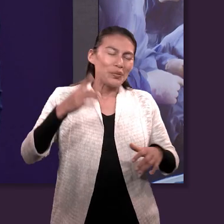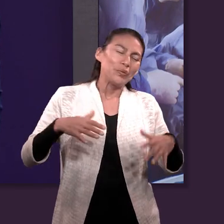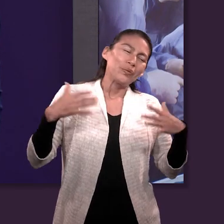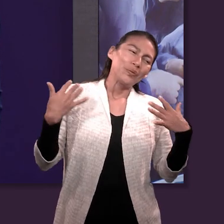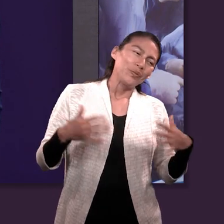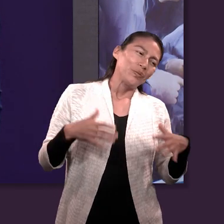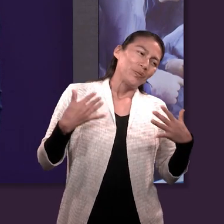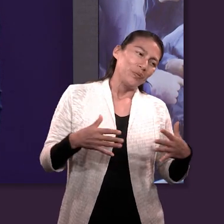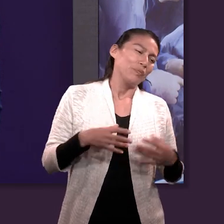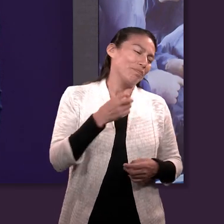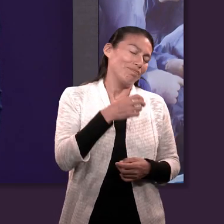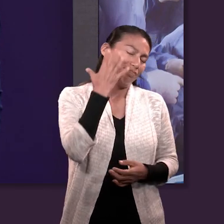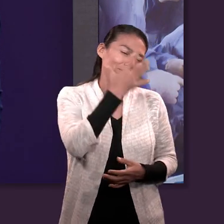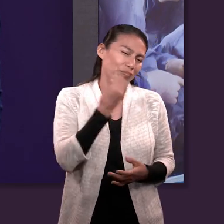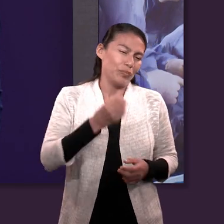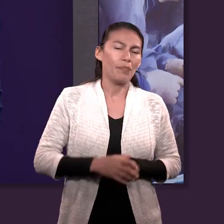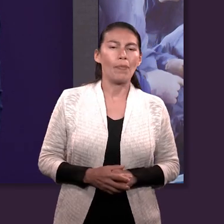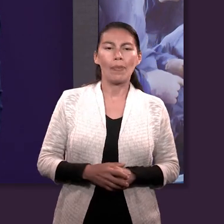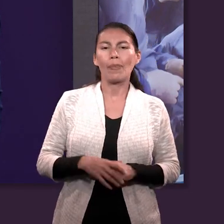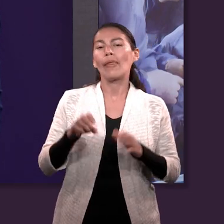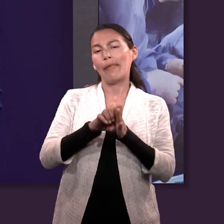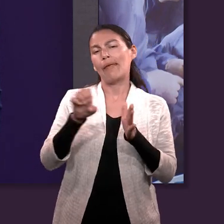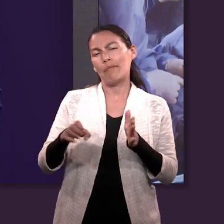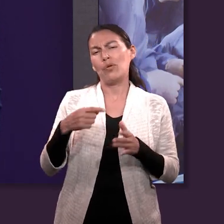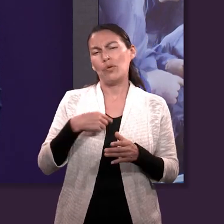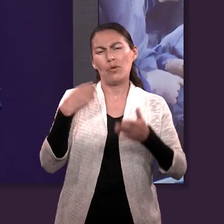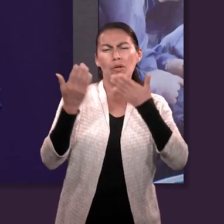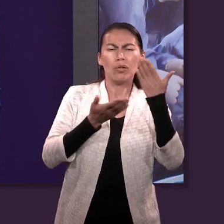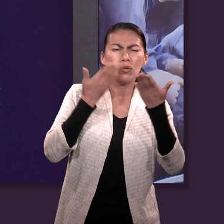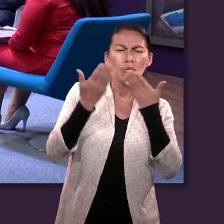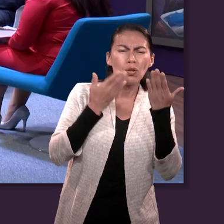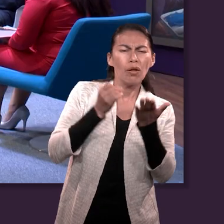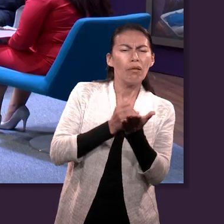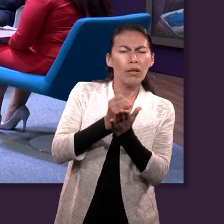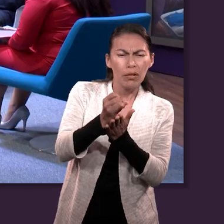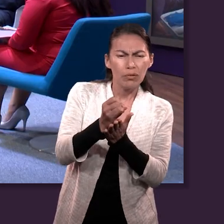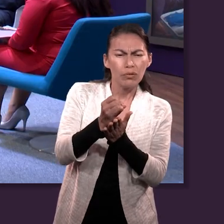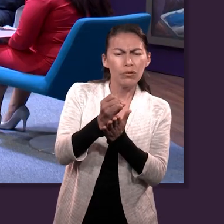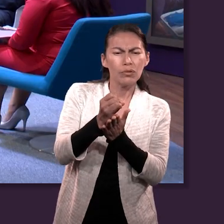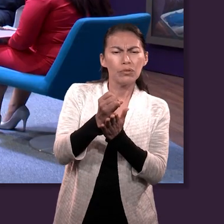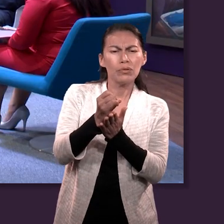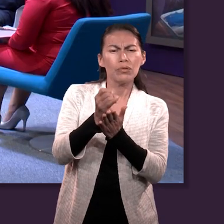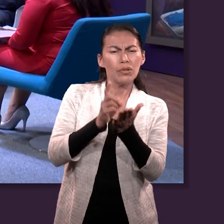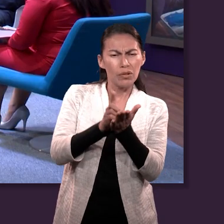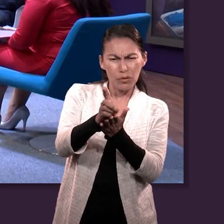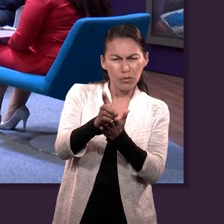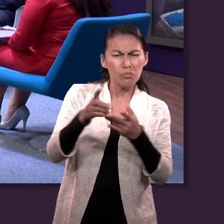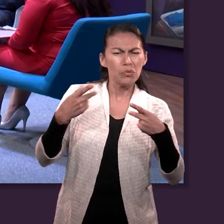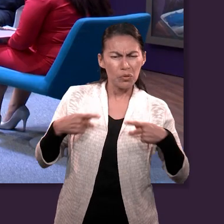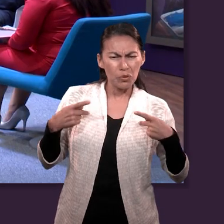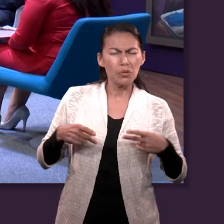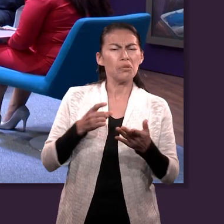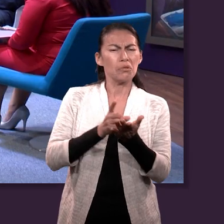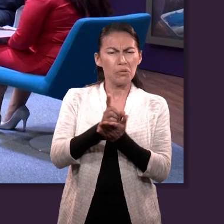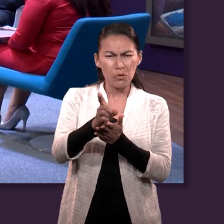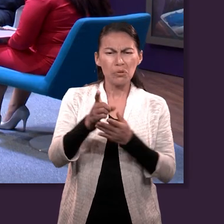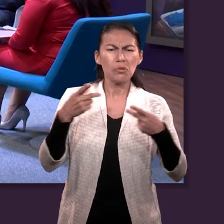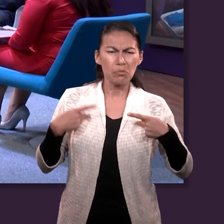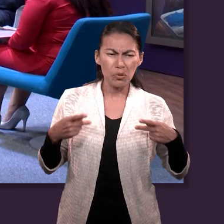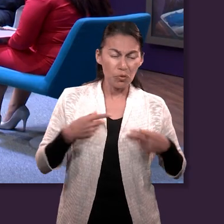humanos. Se trata de derechos que todas las personas deben tener. Y nosotros como cristianos debemos de concebir a todas